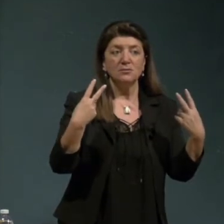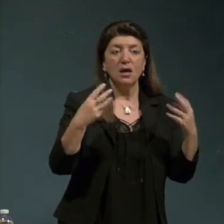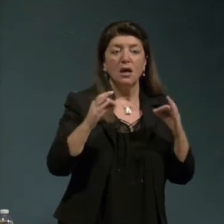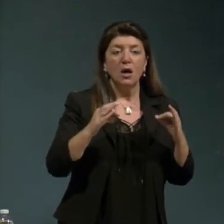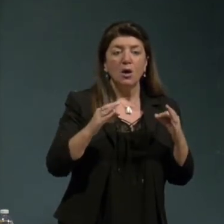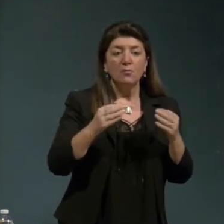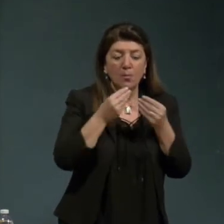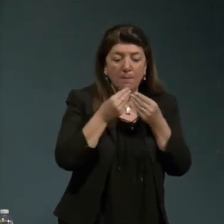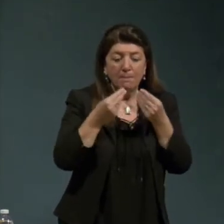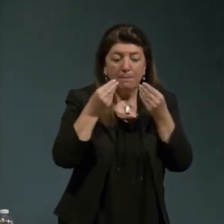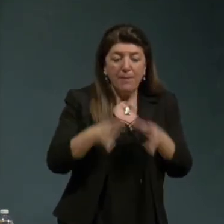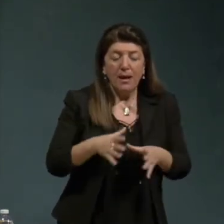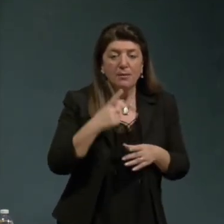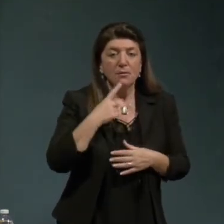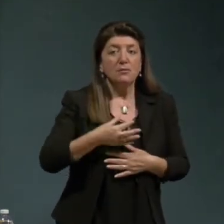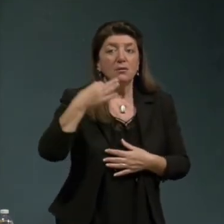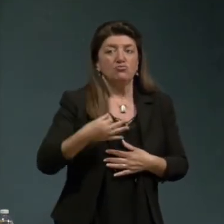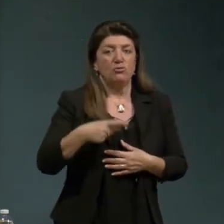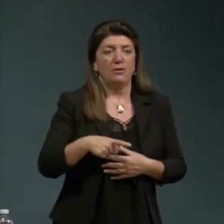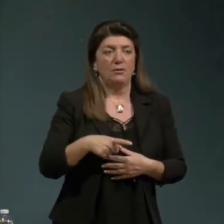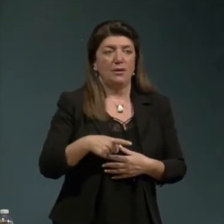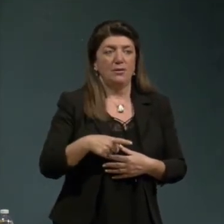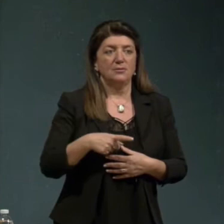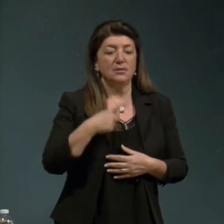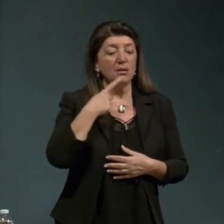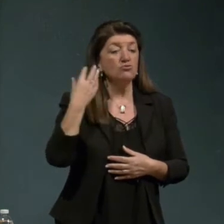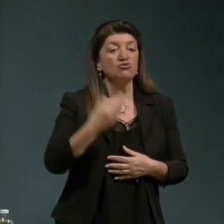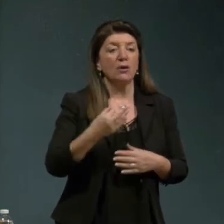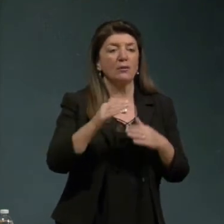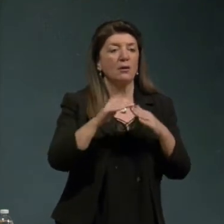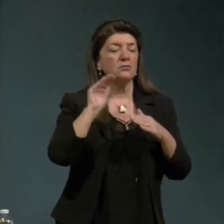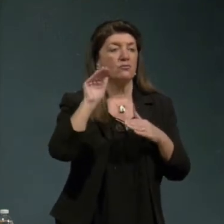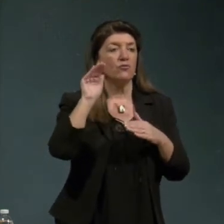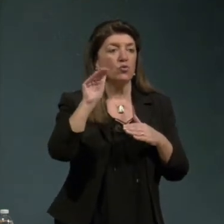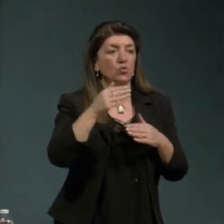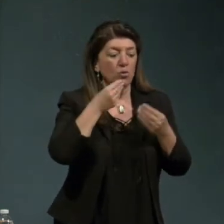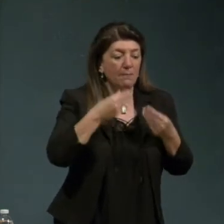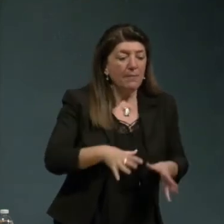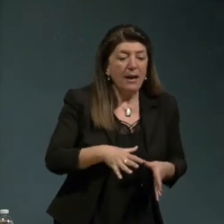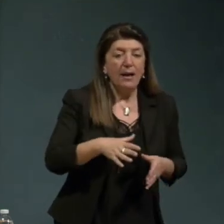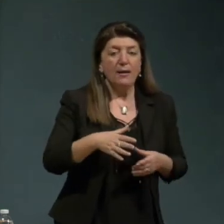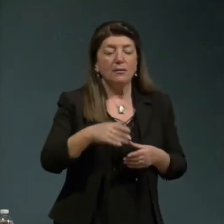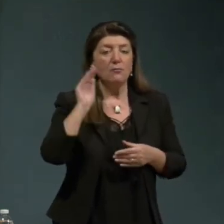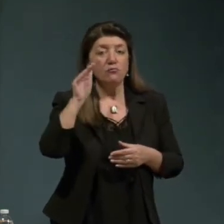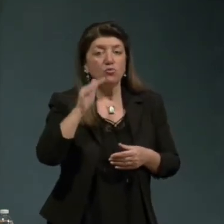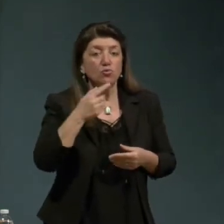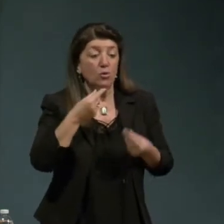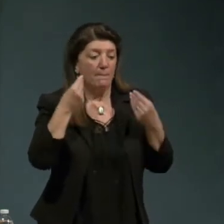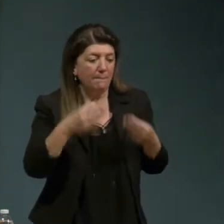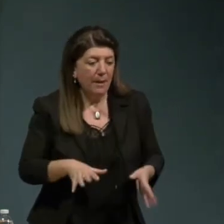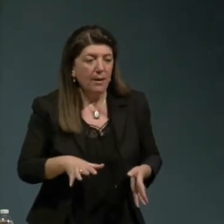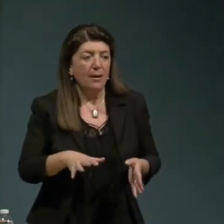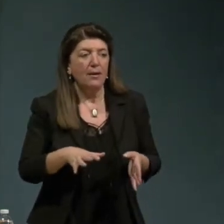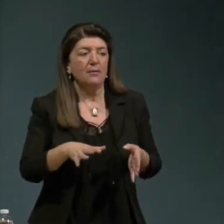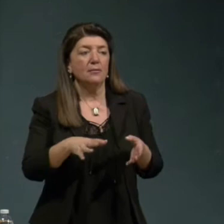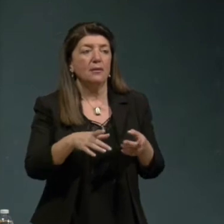certezze a partire dalla perdita della certezza del futuro addirittura la perdita del futuro la